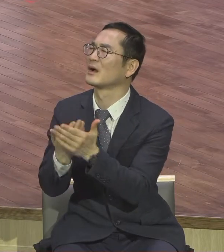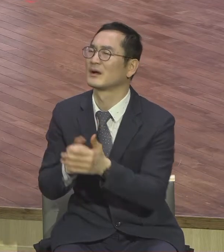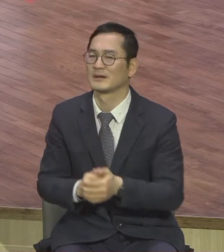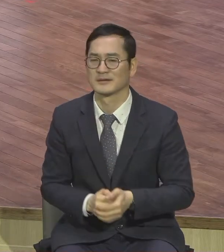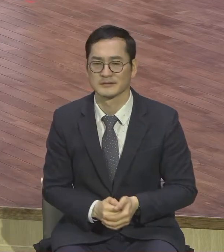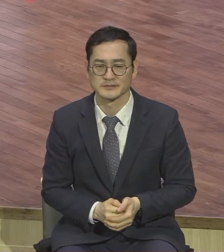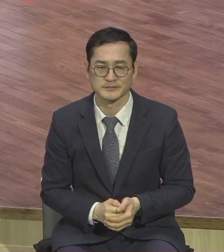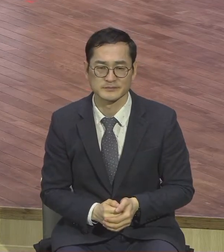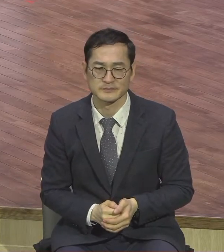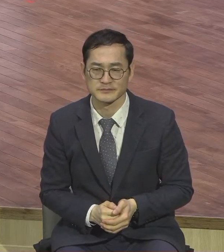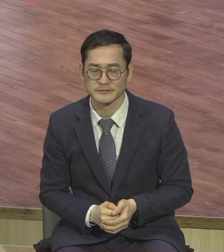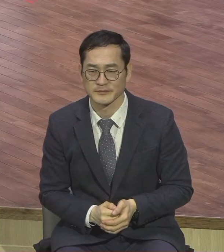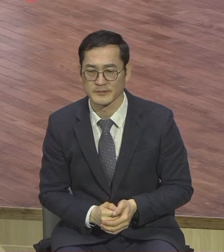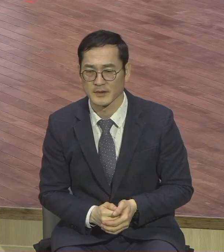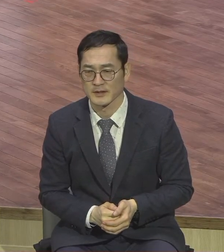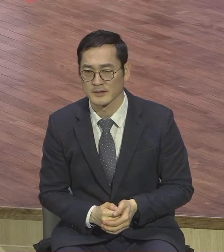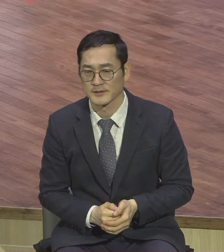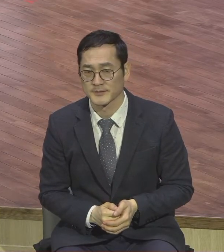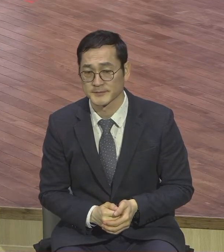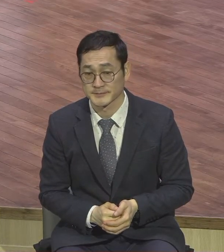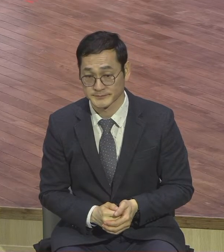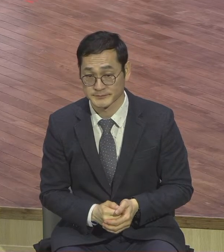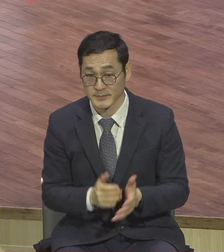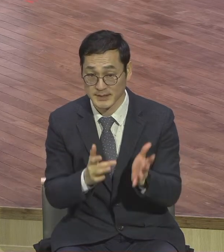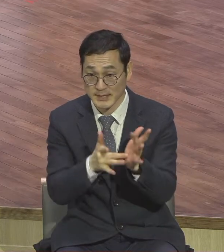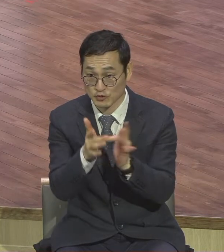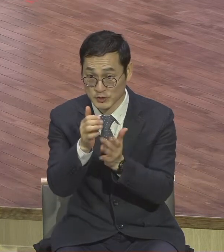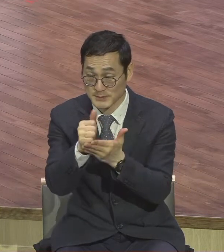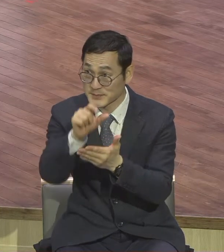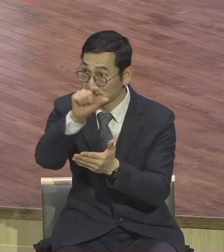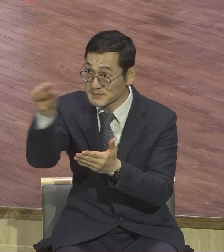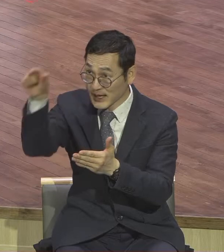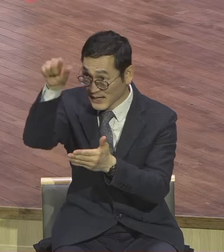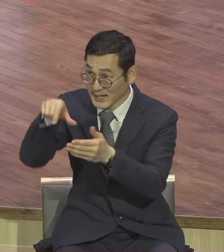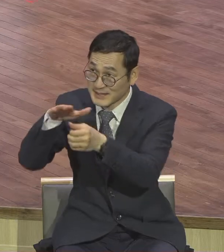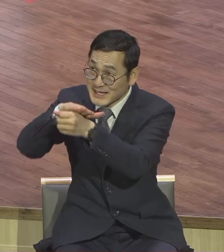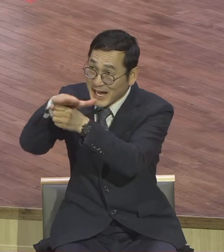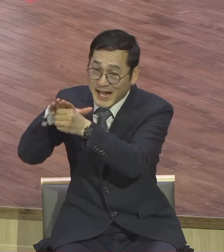예수의 십자가 사랑을 체험한 자들의 참모습